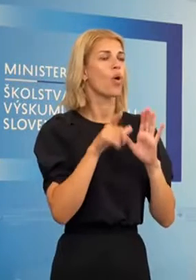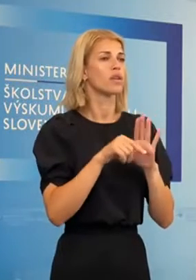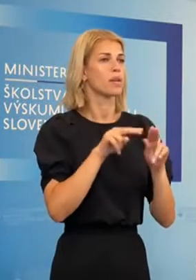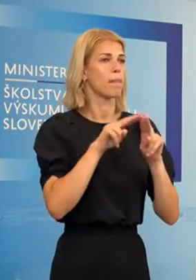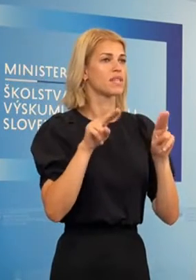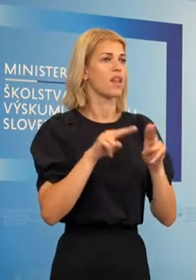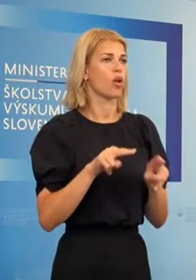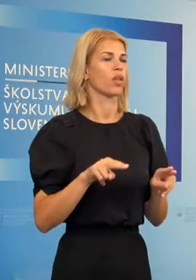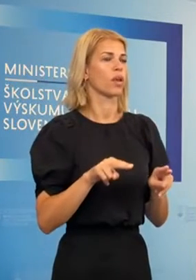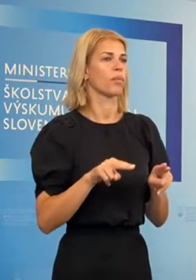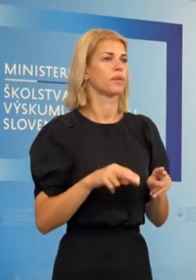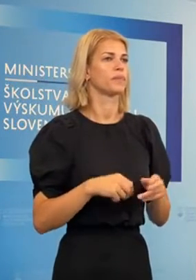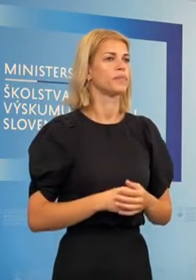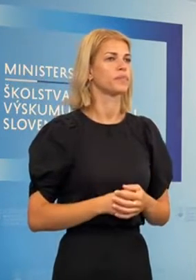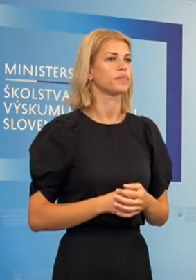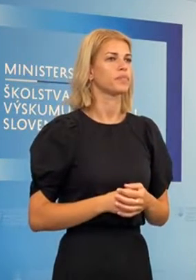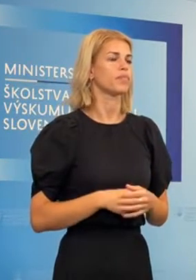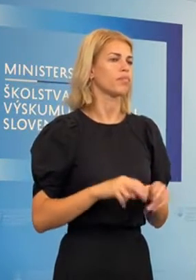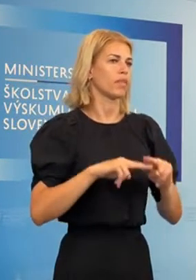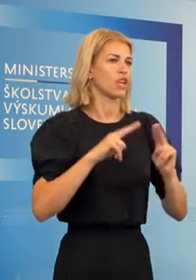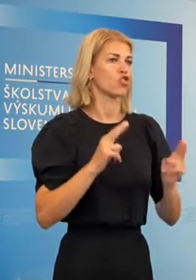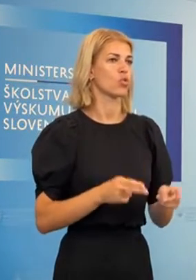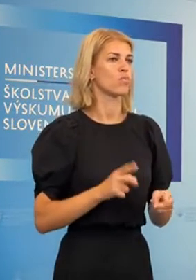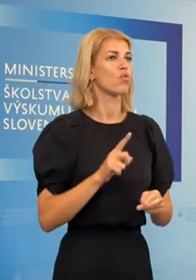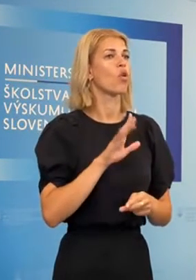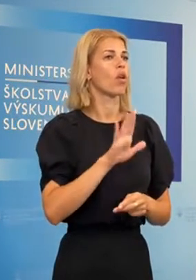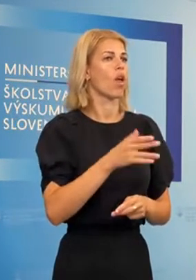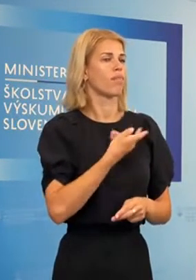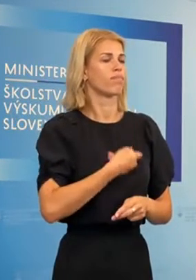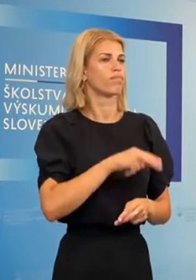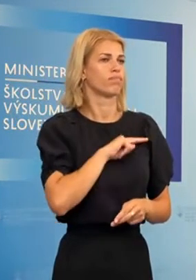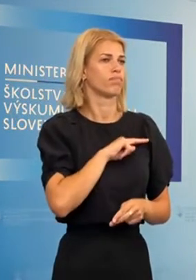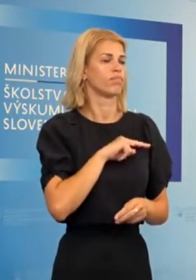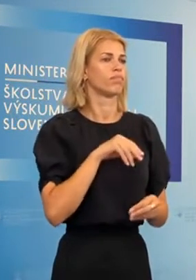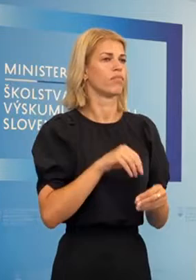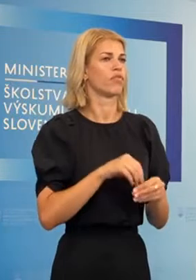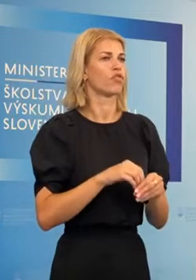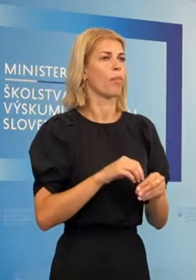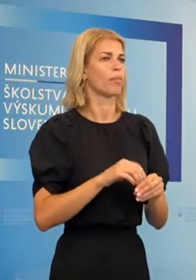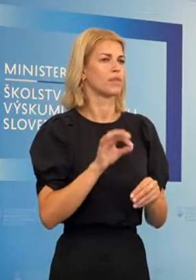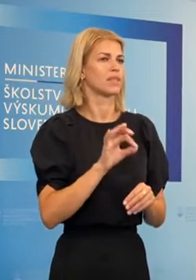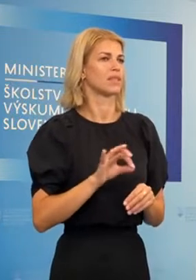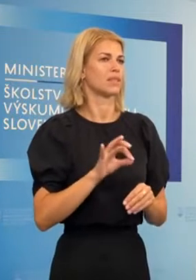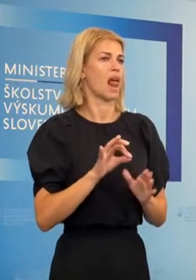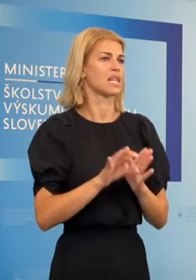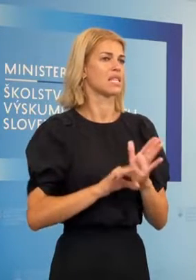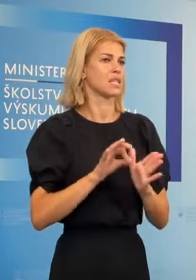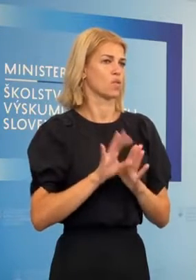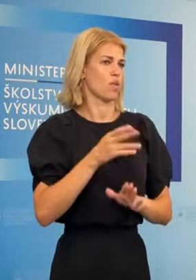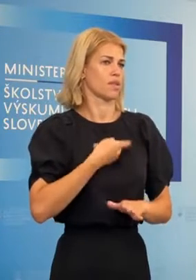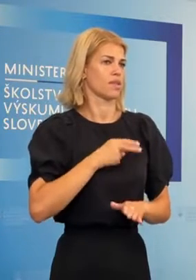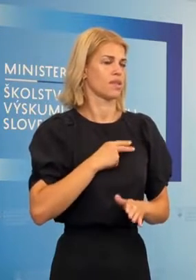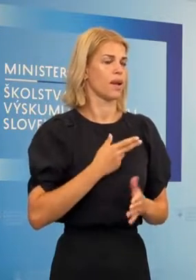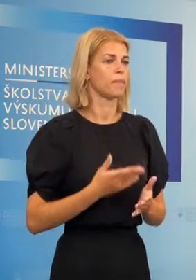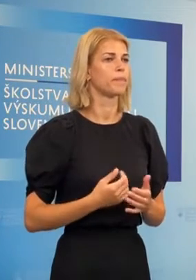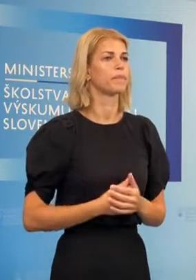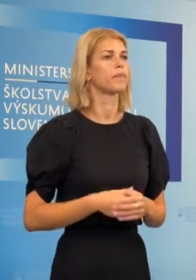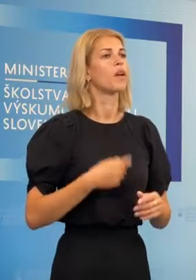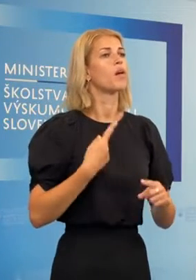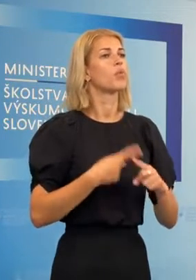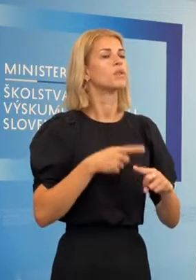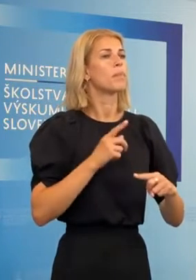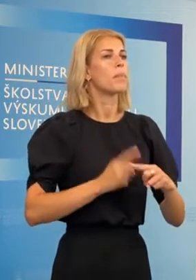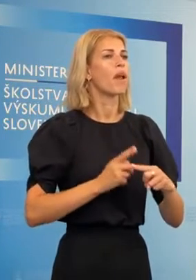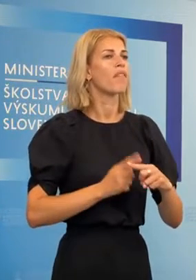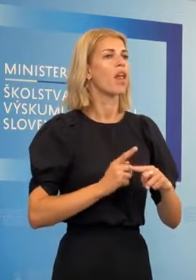medinárodnými inštitúciami, ktoré majú pod patronátom vlastne celú situáciu. Pravidelné sme v kontakte